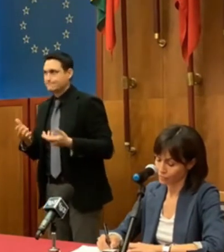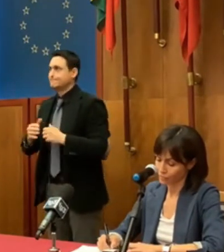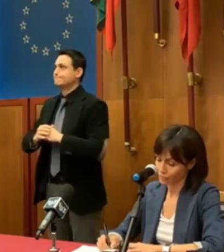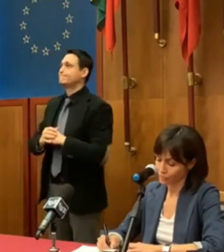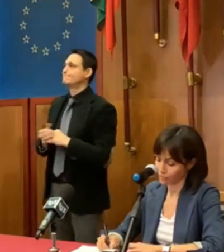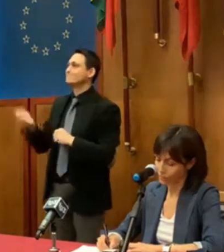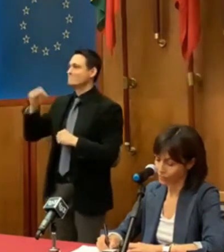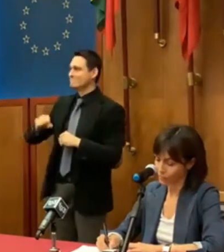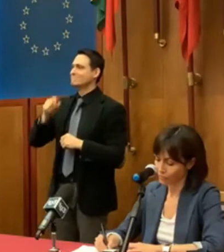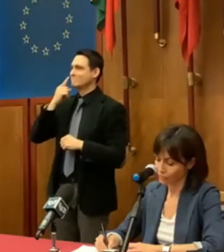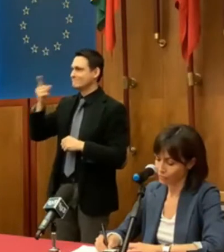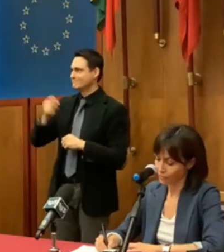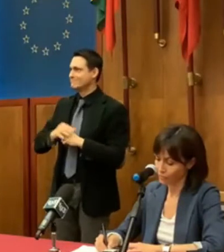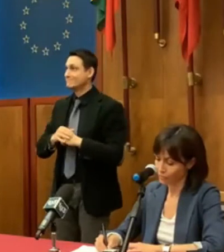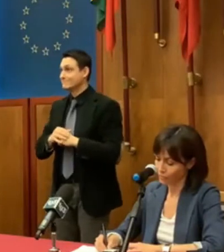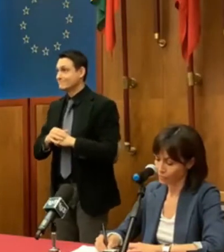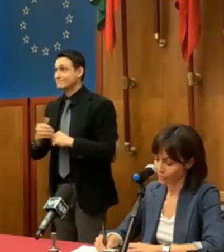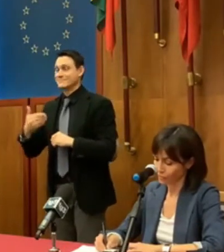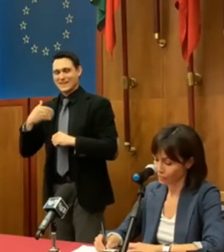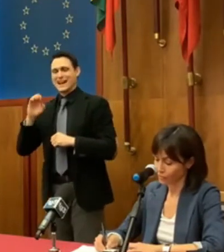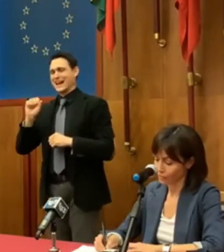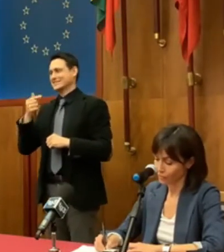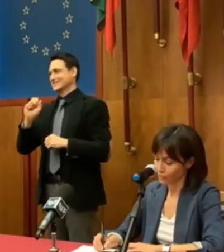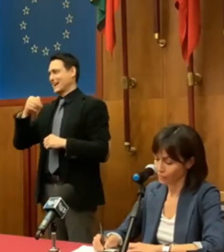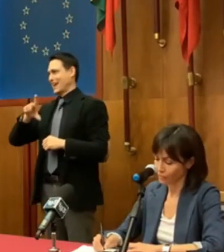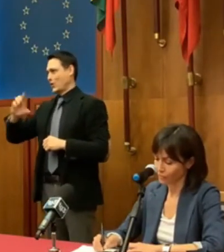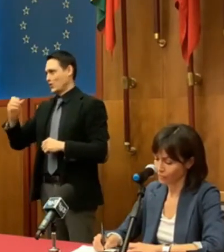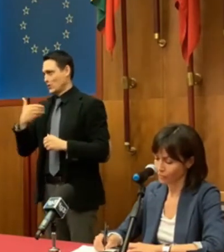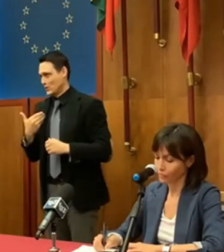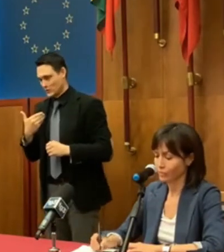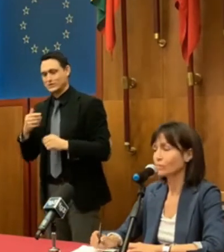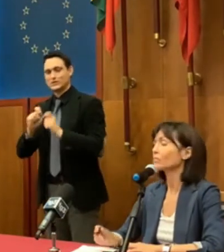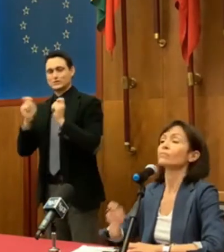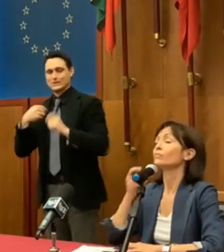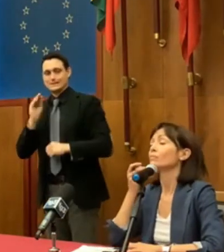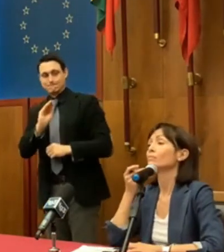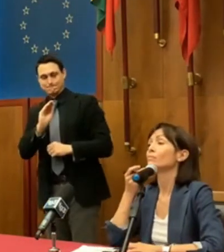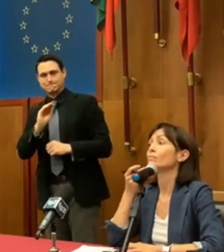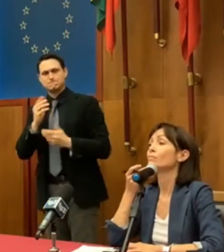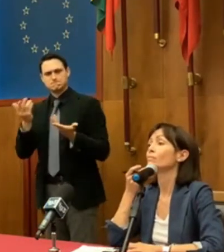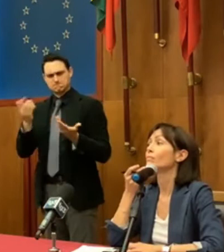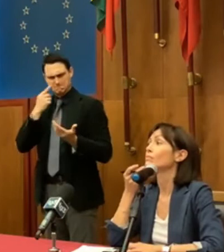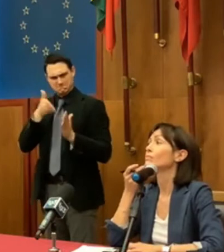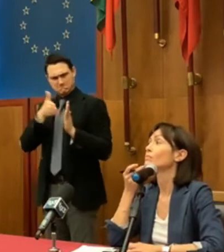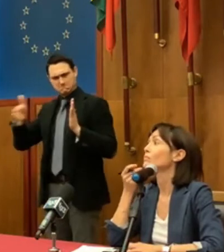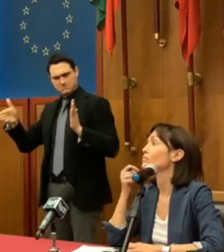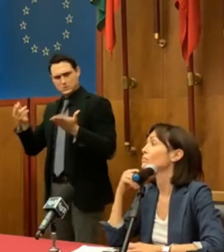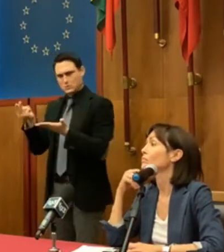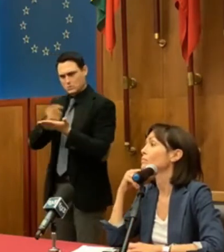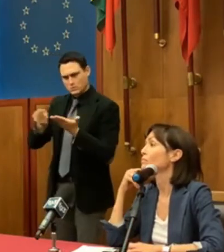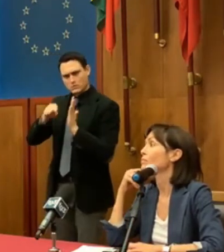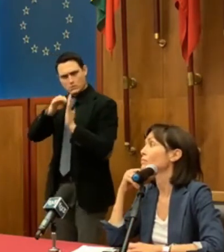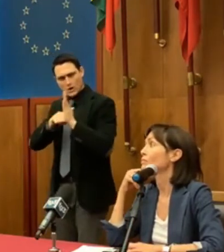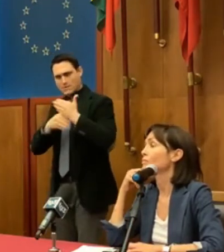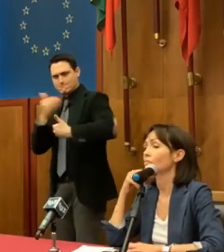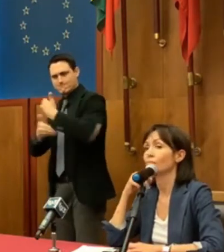Caspanello, Alessio Caspanello di Lettera M, stavolta sono io. Dal punto di vista operativo si proseguirà come ha fatto fino adesso il